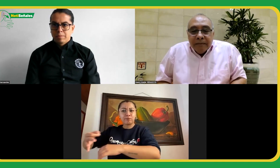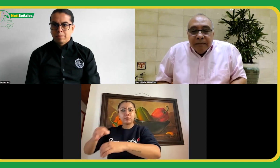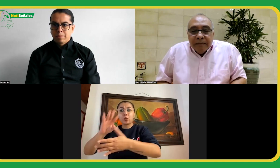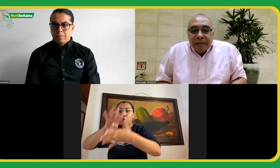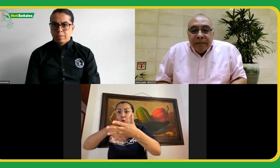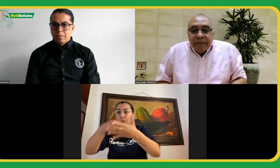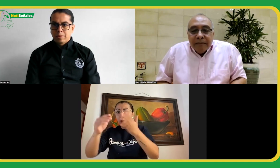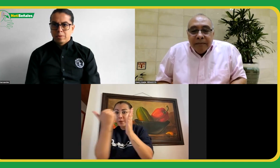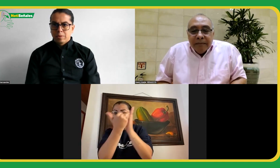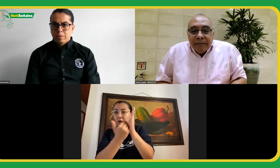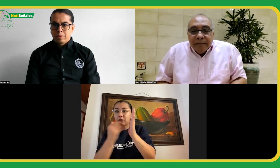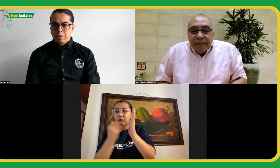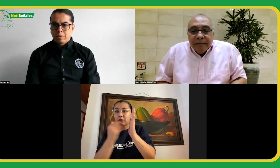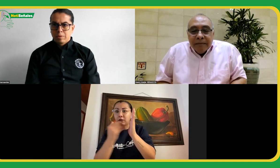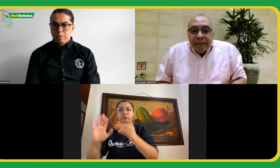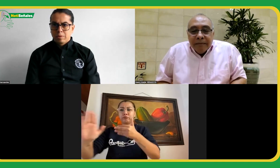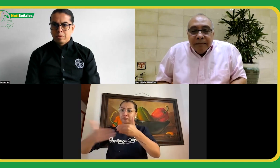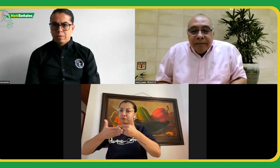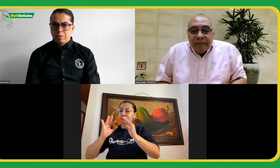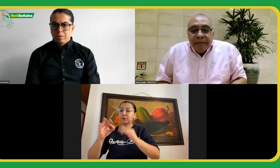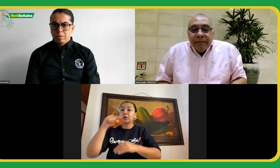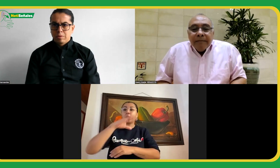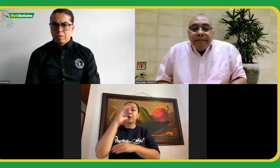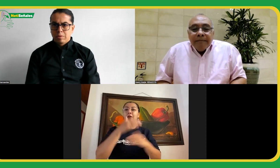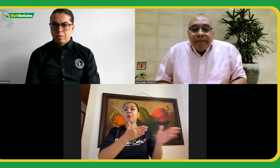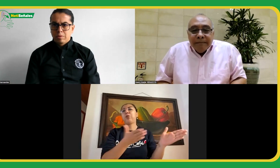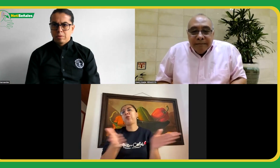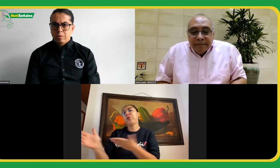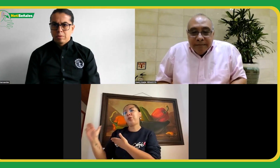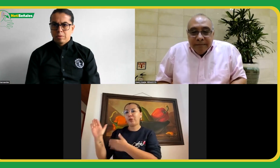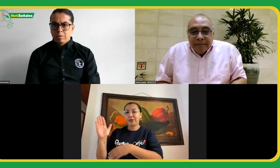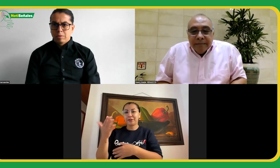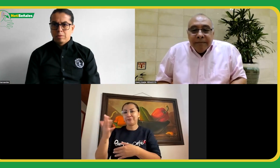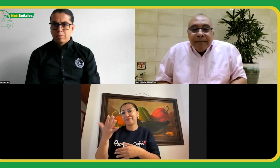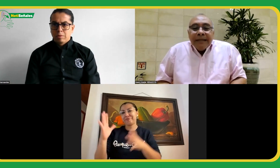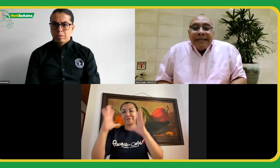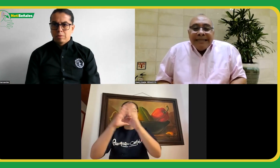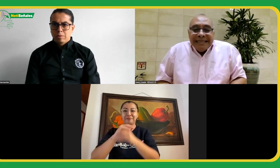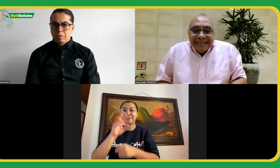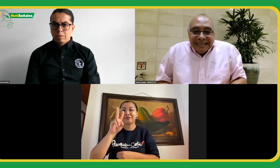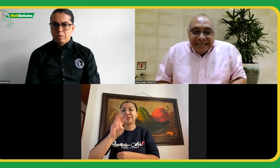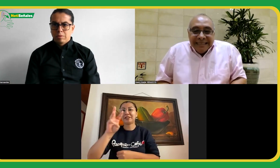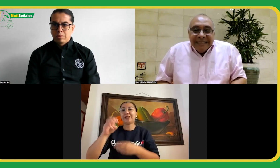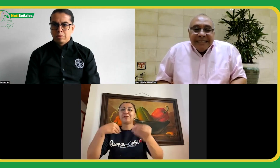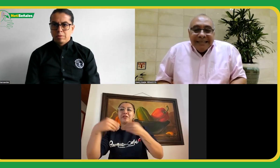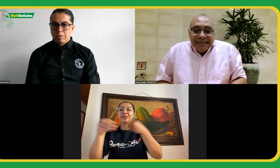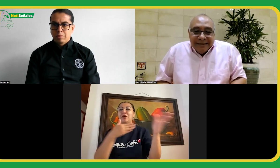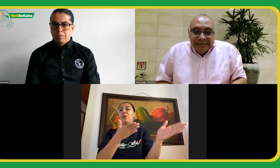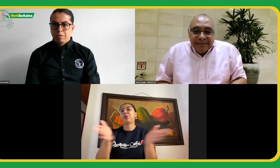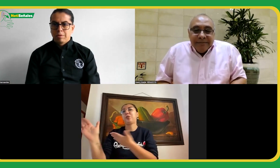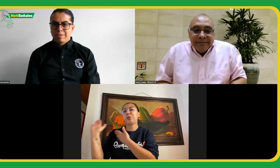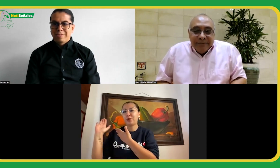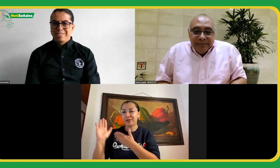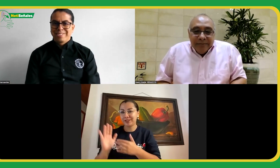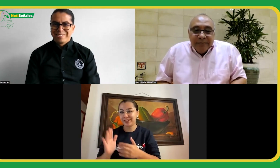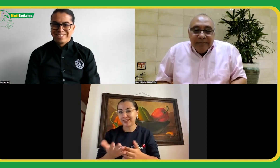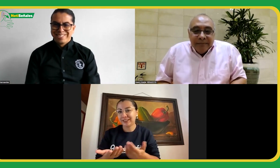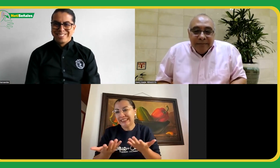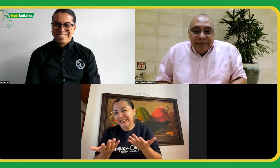eran a tiempo. En Colombia siempre los horarios se corren y terminamos jornadas muy tardes, casi 7, 8 de la noche, por lo flexibles